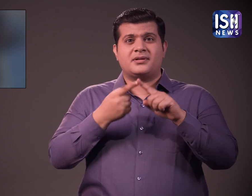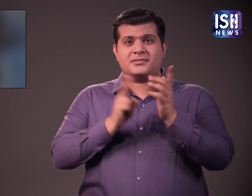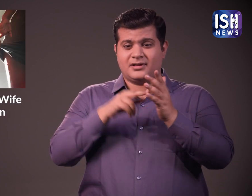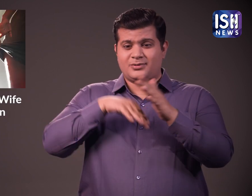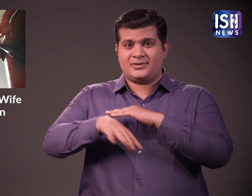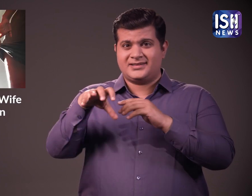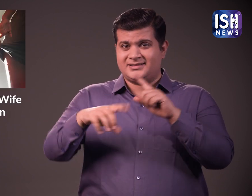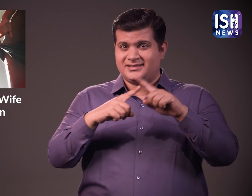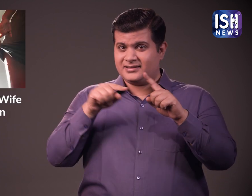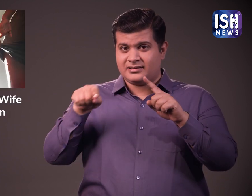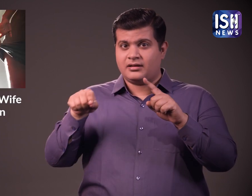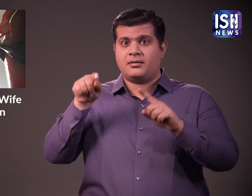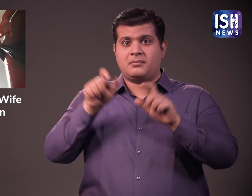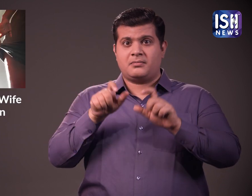120 लोगों ने पीटा था